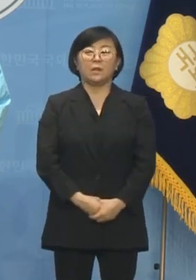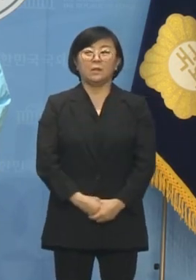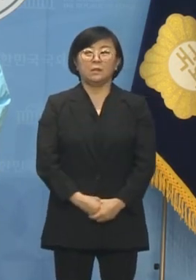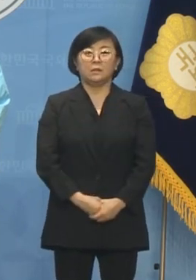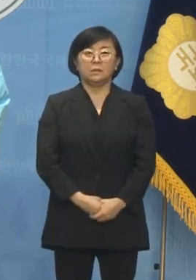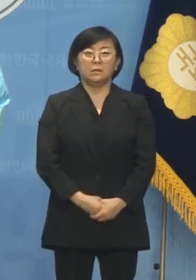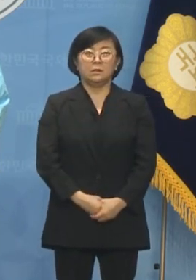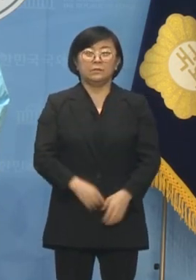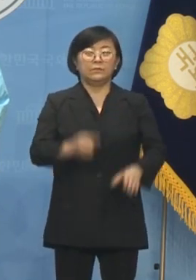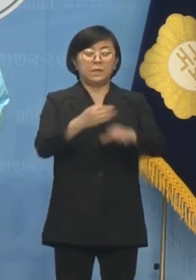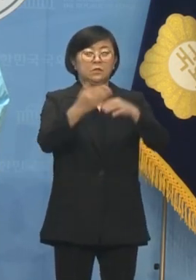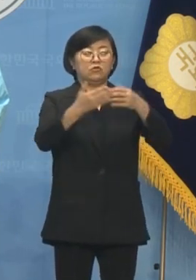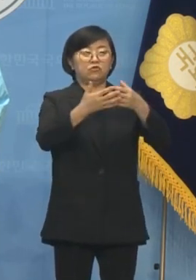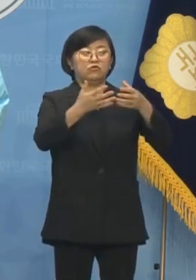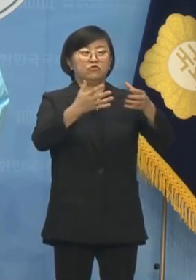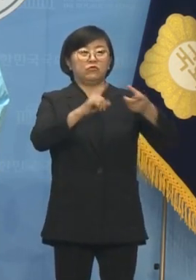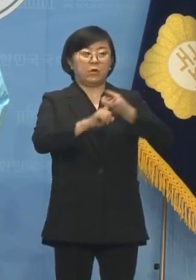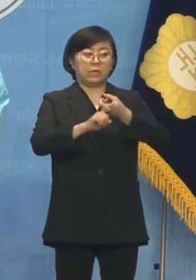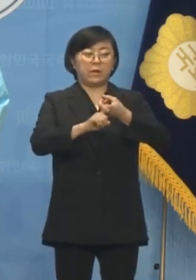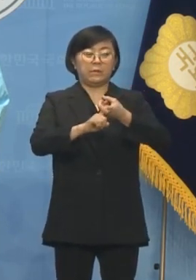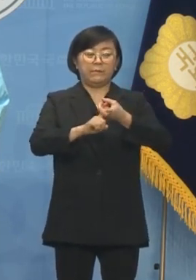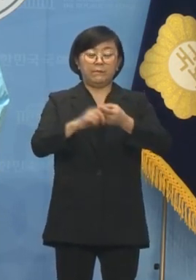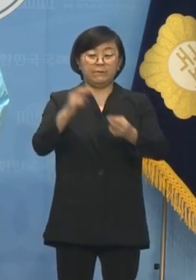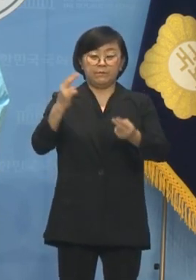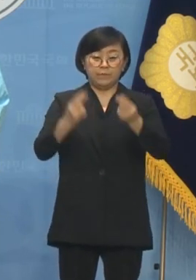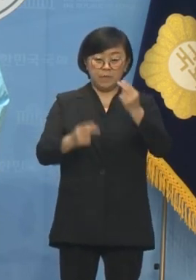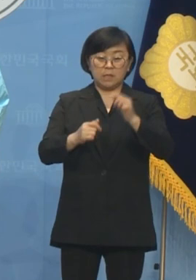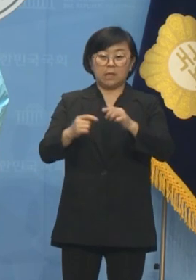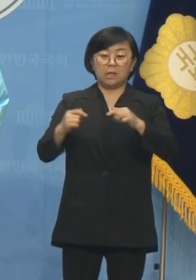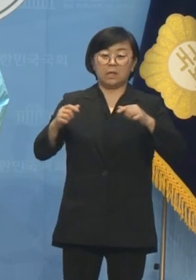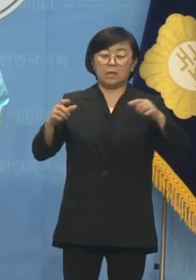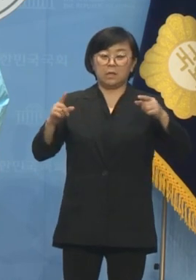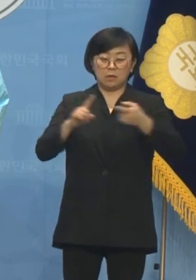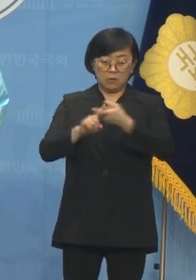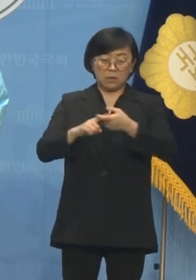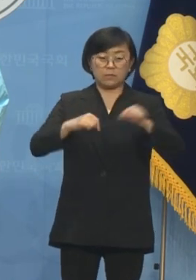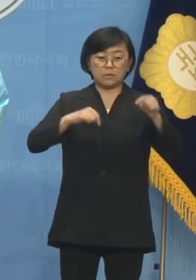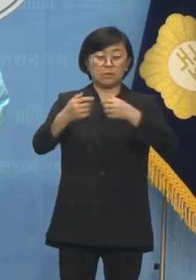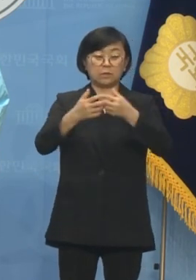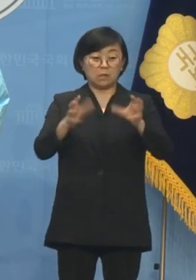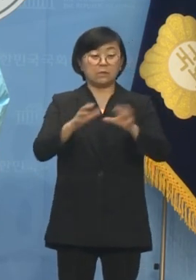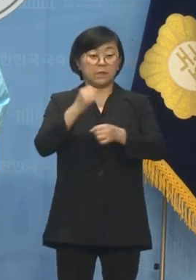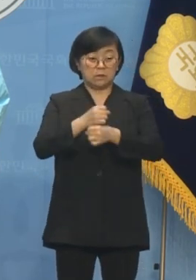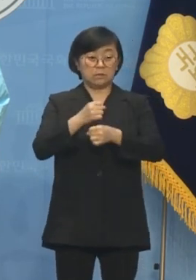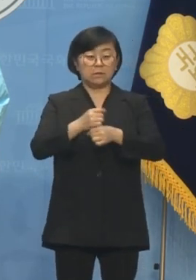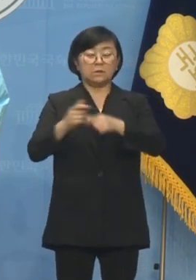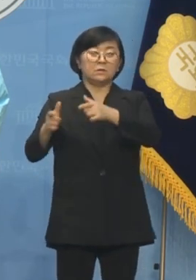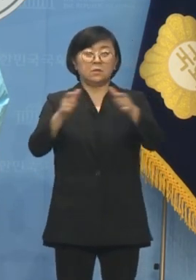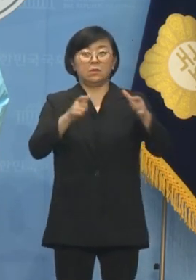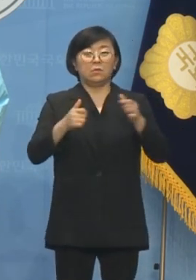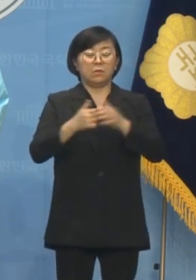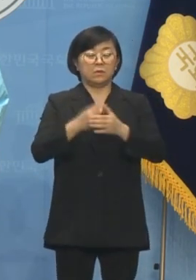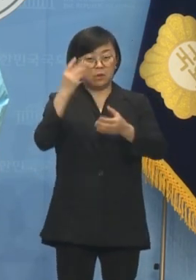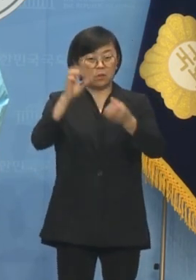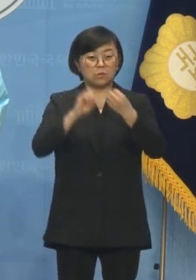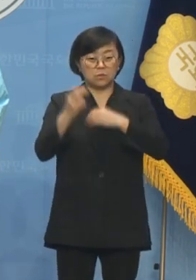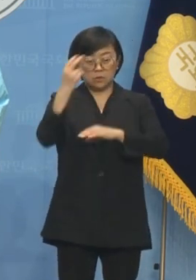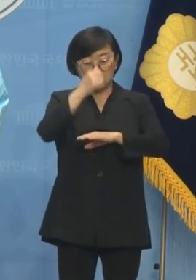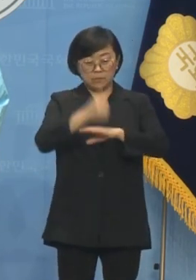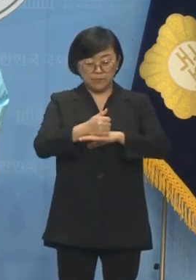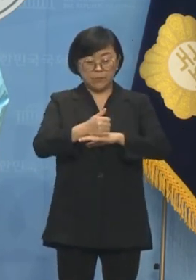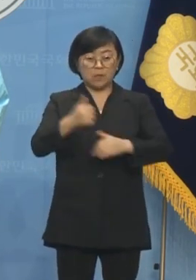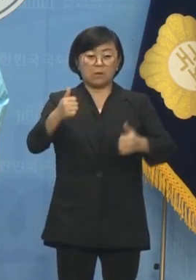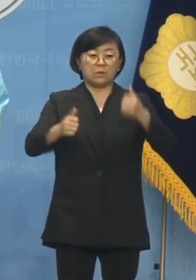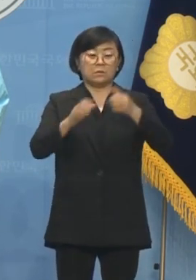더불어민주연합이라는 비례연합 정당을 만들기로 했고 그 다음 지역구에서는 여론조사 방식의 경선을